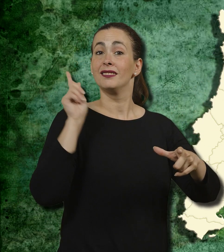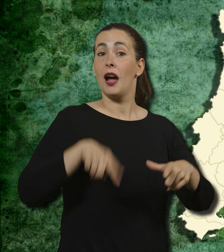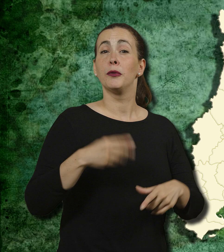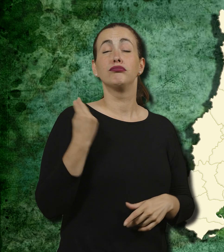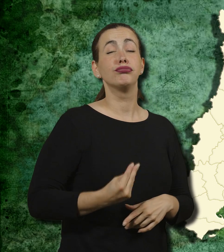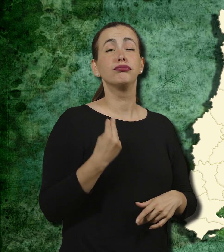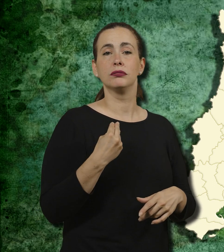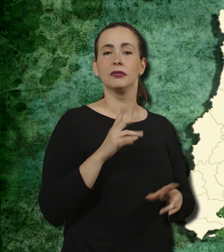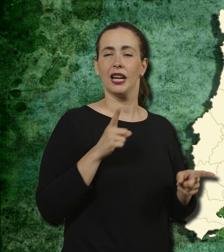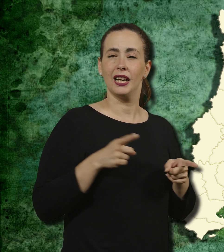orografia,